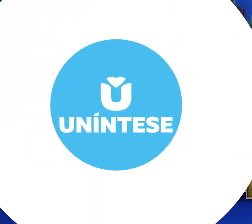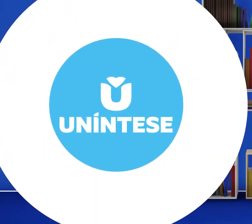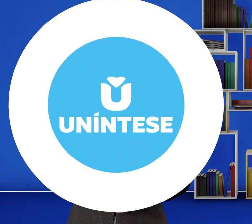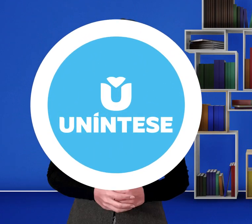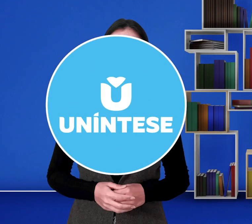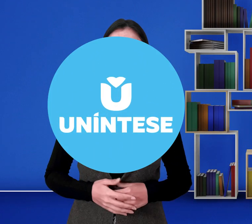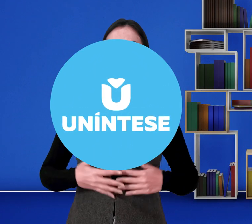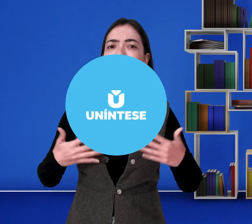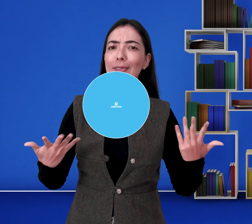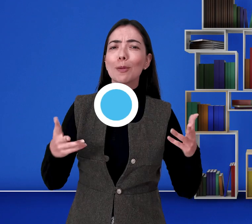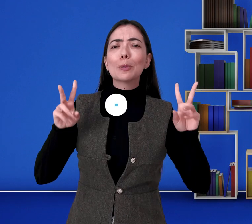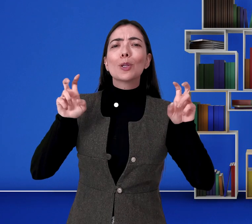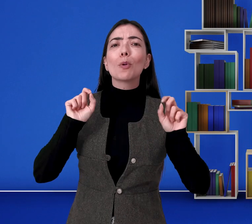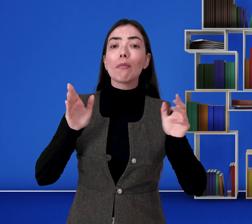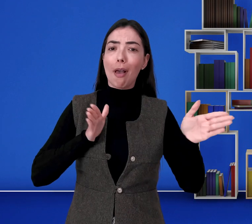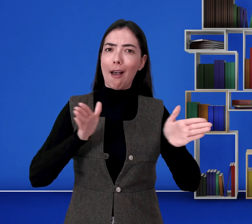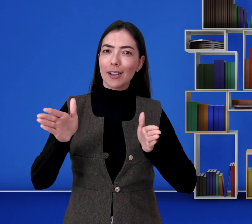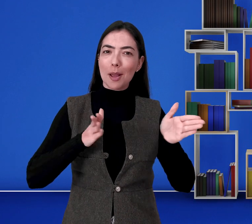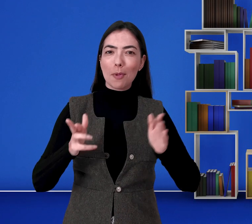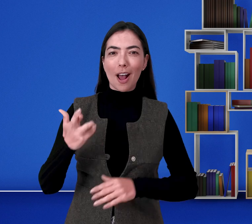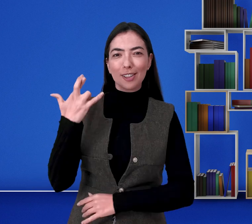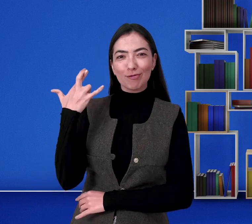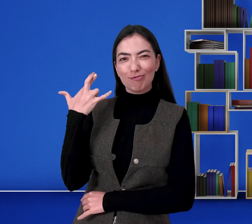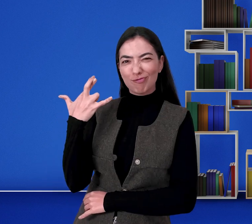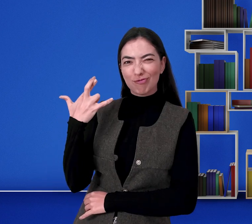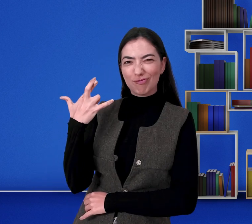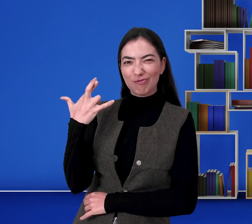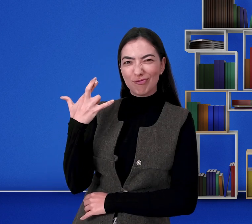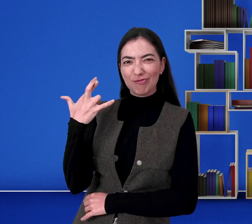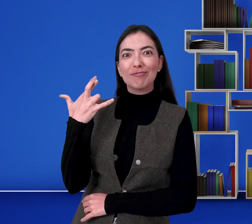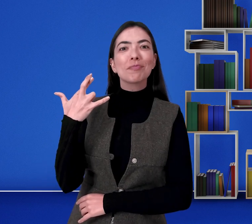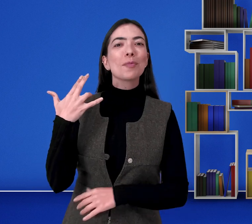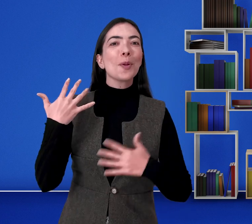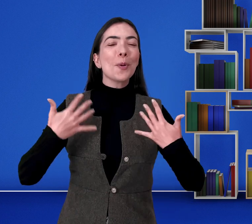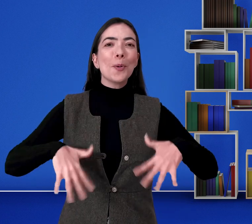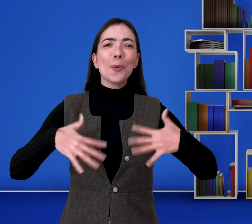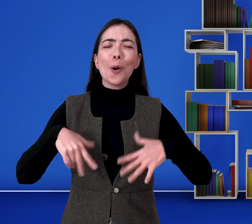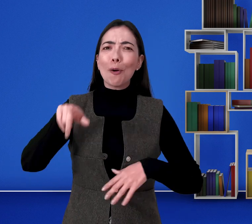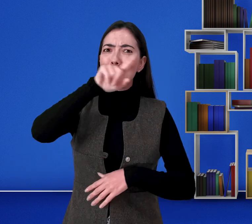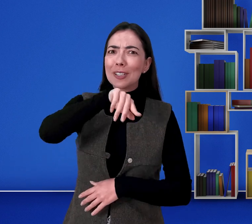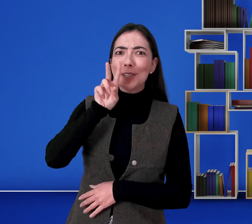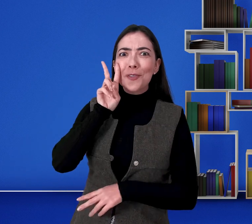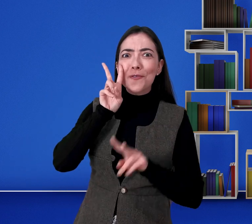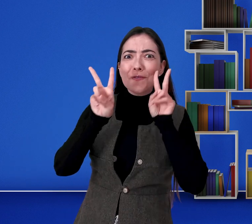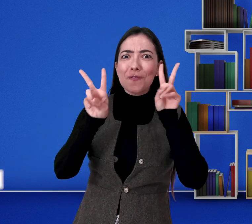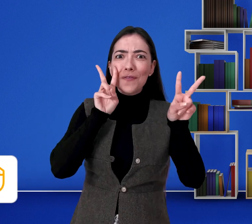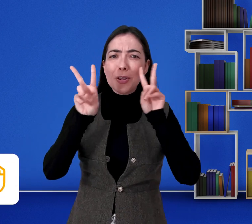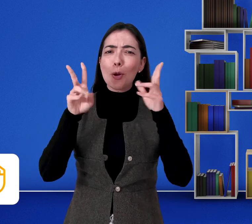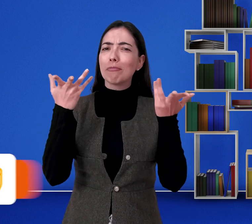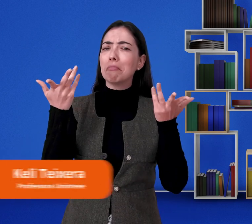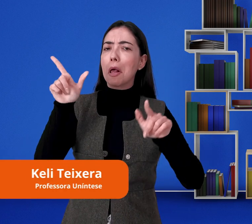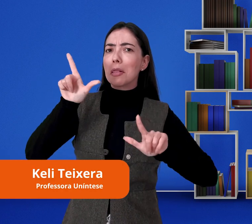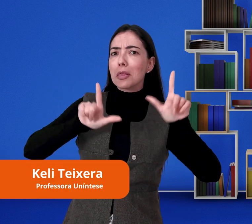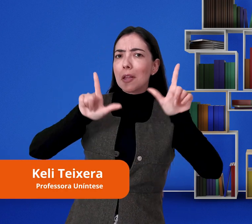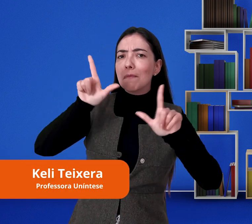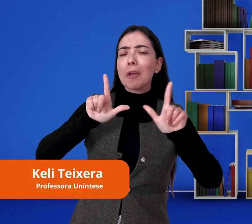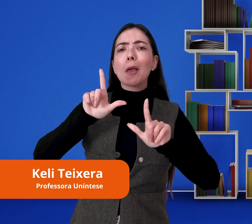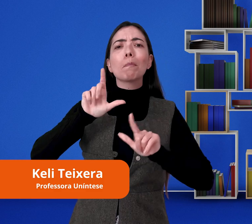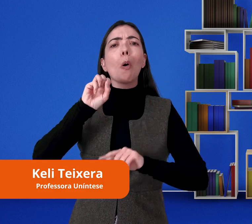Então vamos lá! Sobre acessibilidade no festival. Vocês assistiram na televisão ou